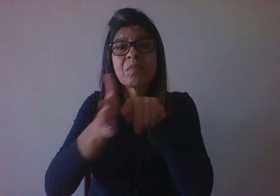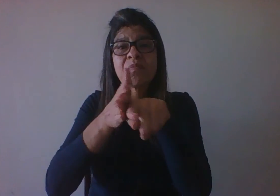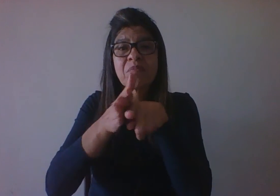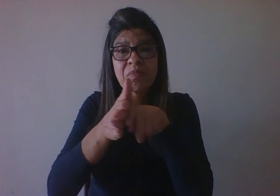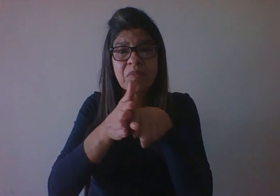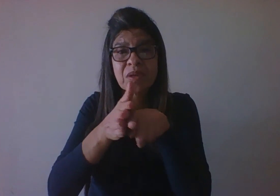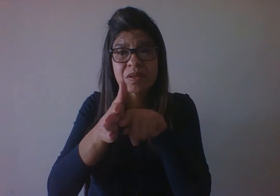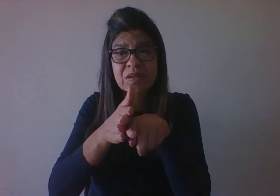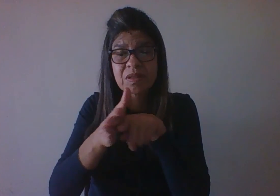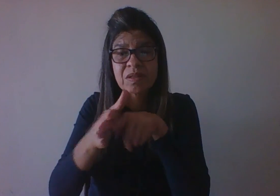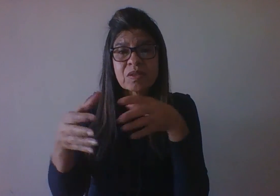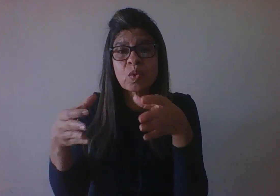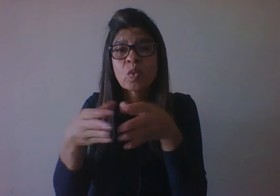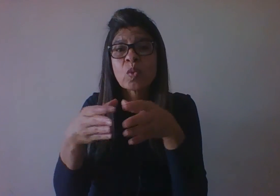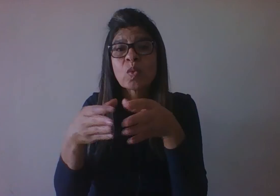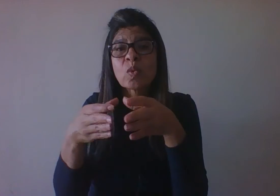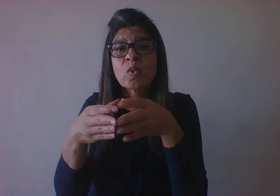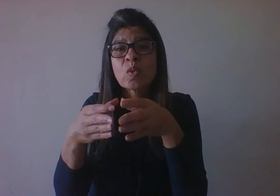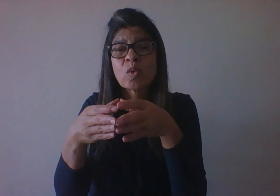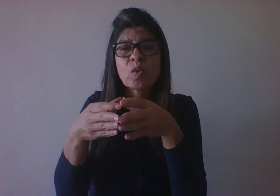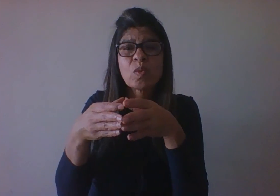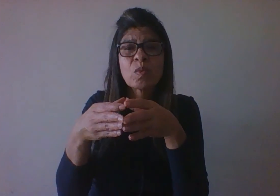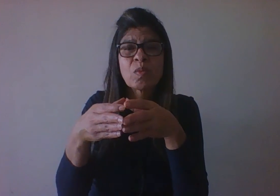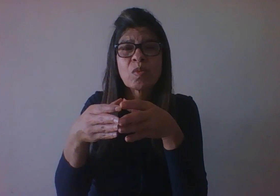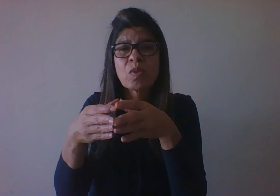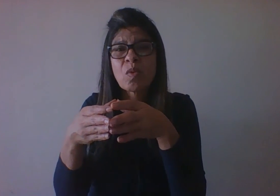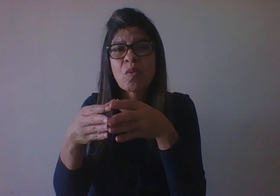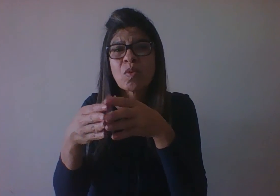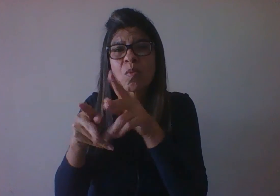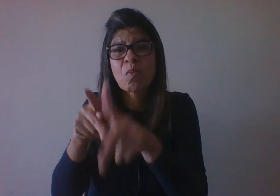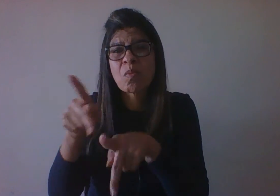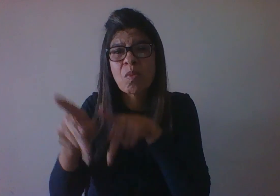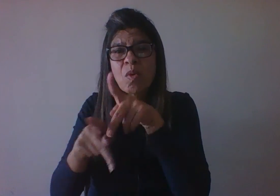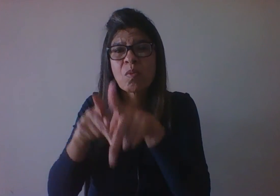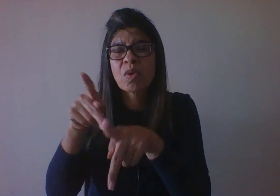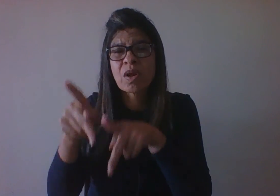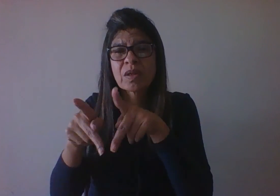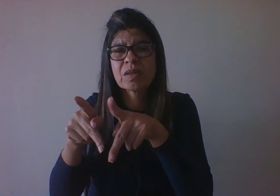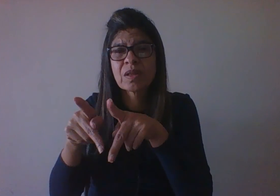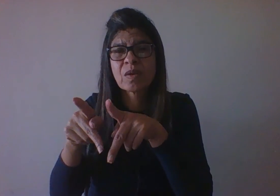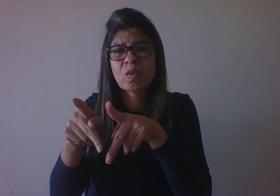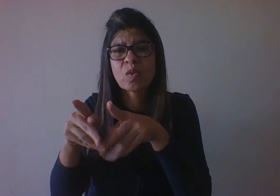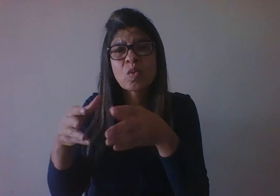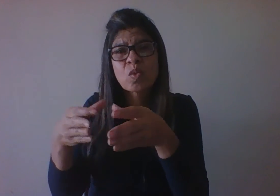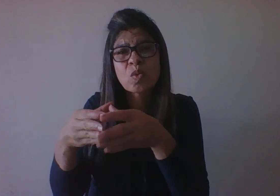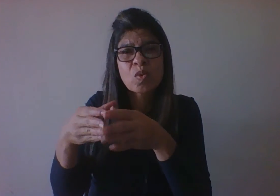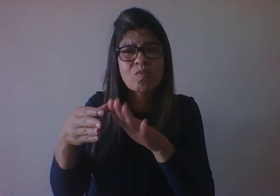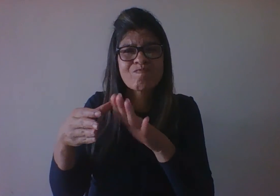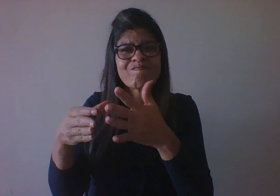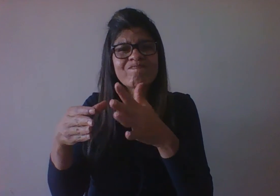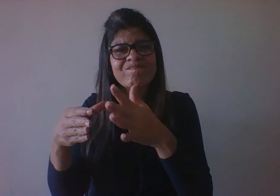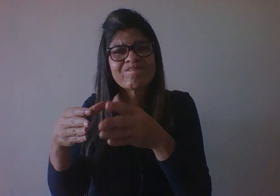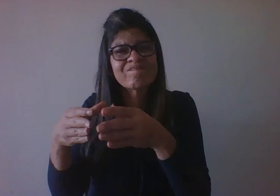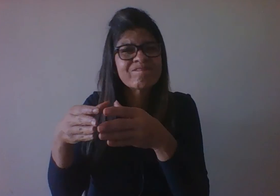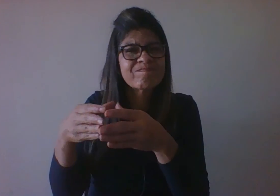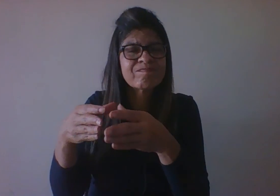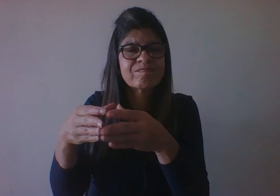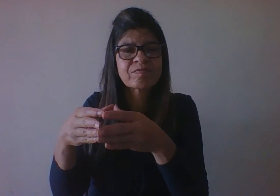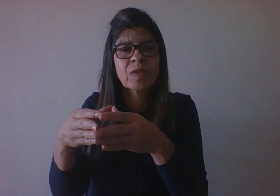médios populacionais. Então, é possível que vocês verifiquem, na hora que estiver fazendo a leitura do material, que,